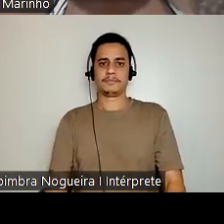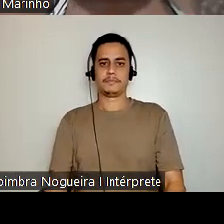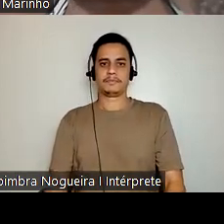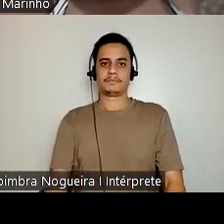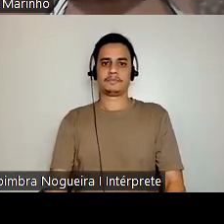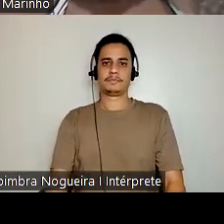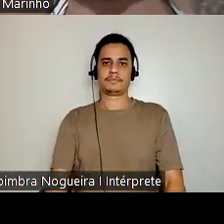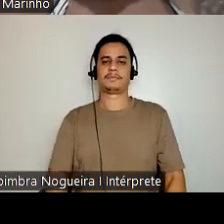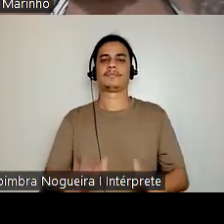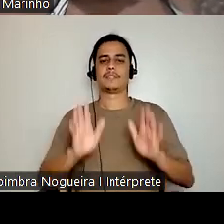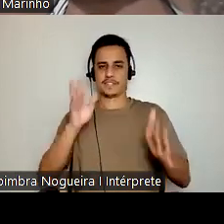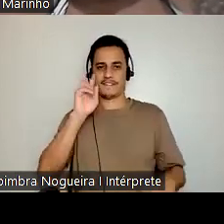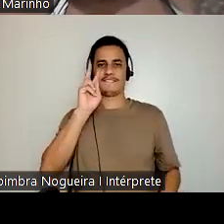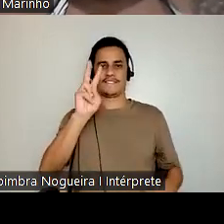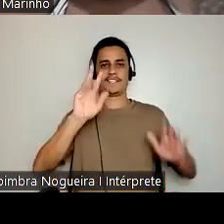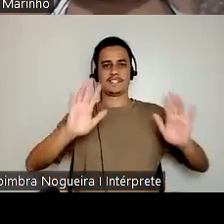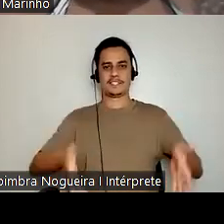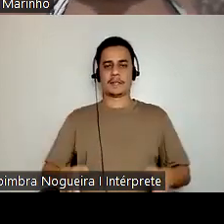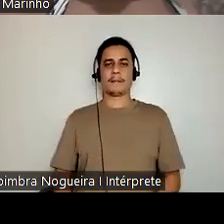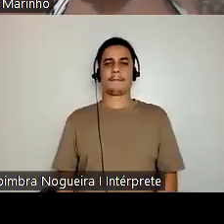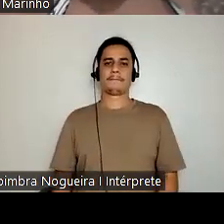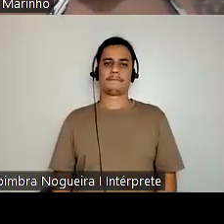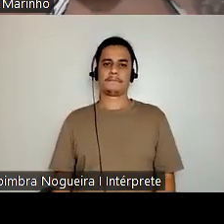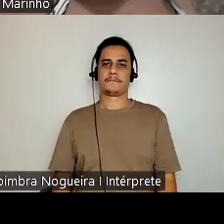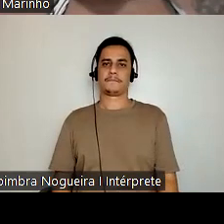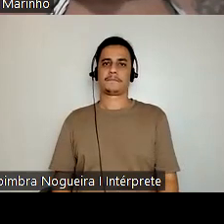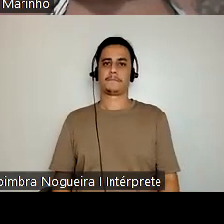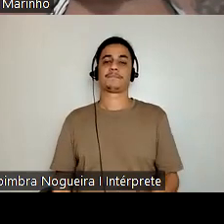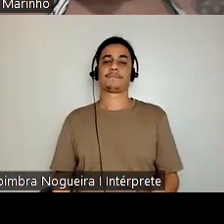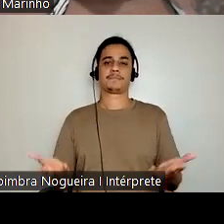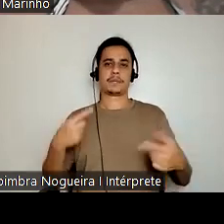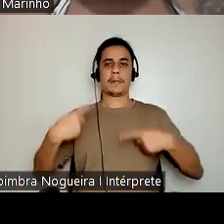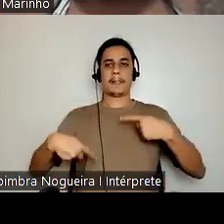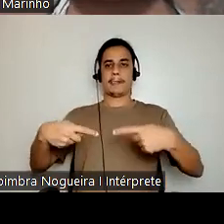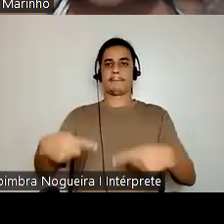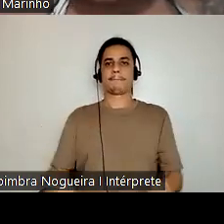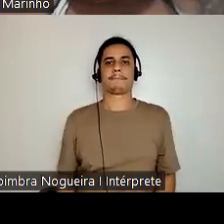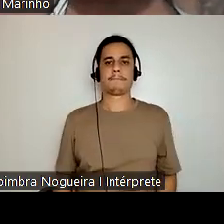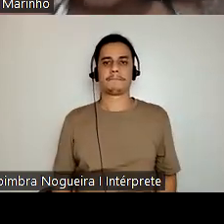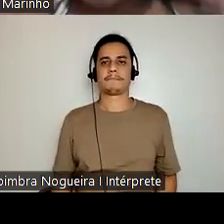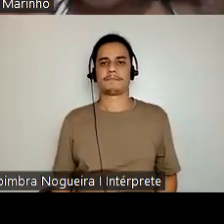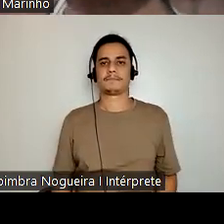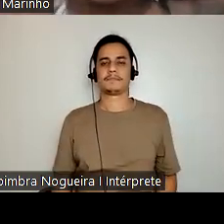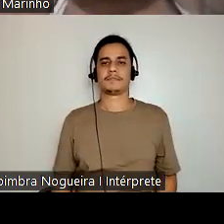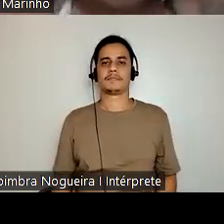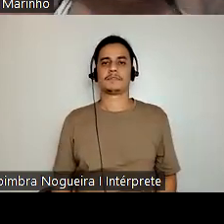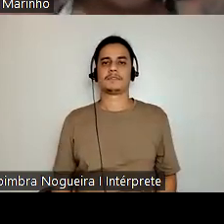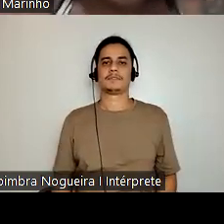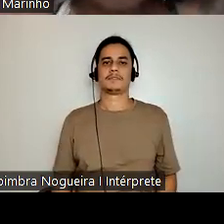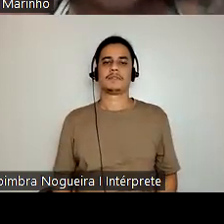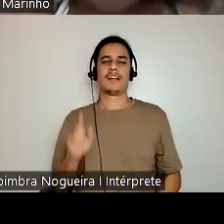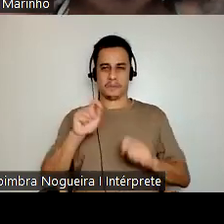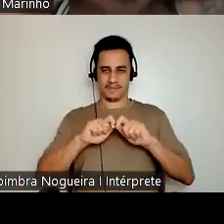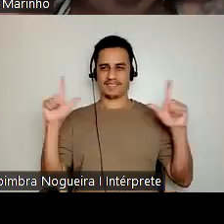Estamos vendo já, Vanessa? Pronto, beleza. Então, é isso que eu estava como eu estava dizendo. Eu, para aumentar, né?